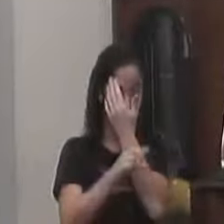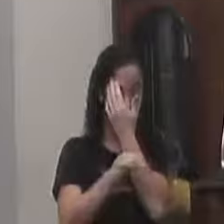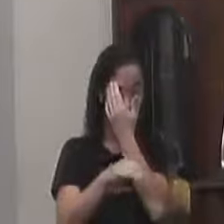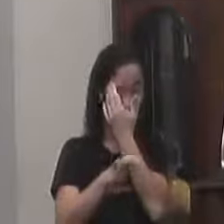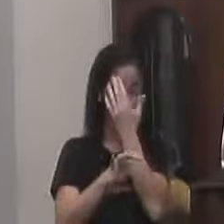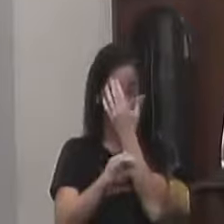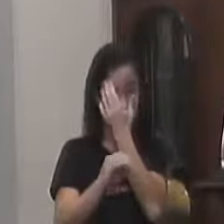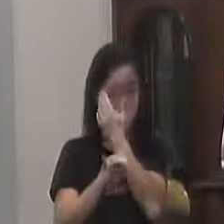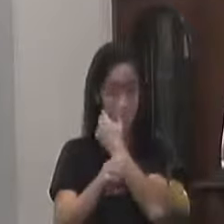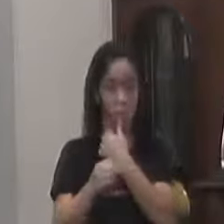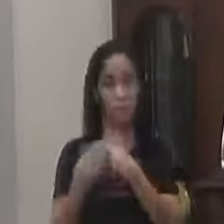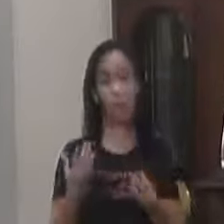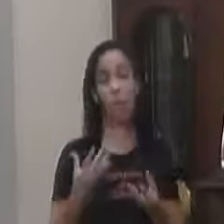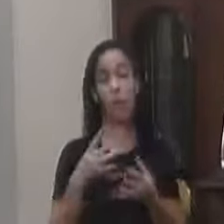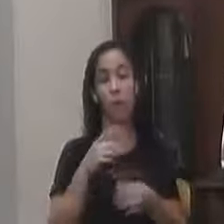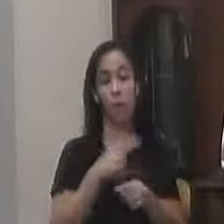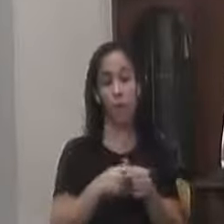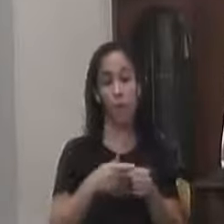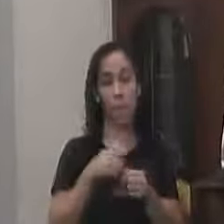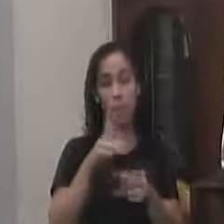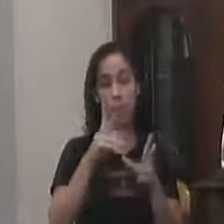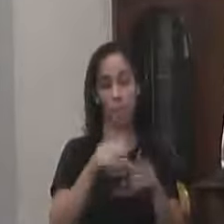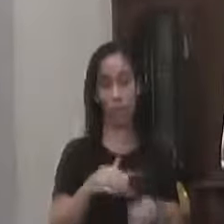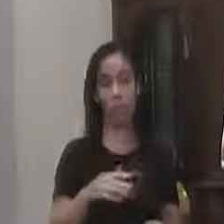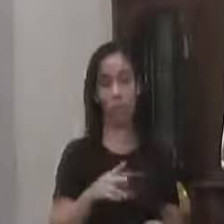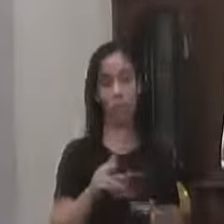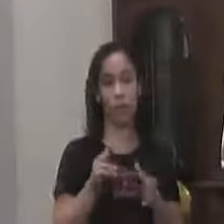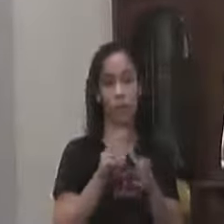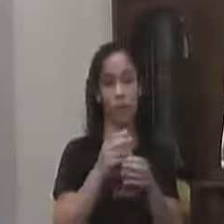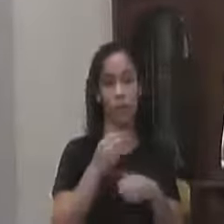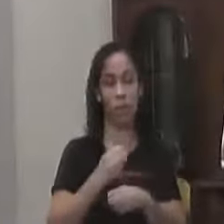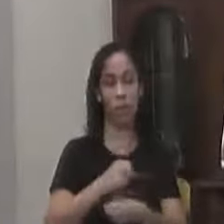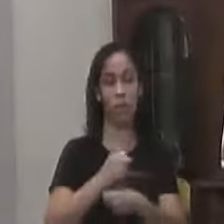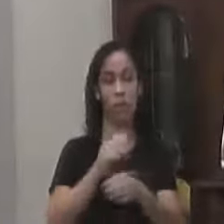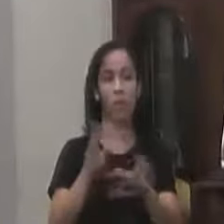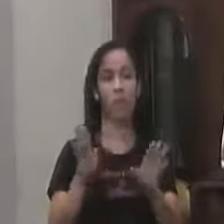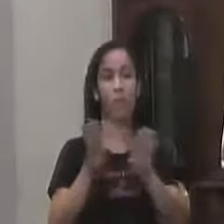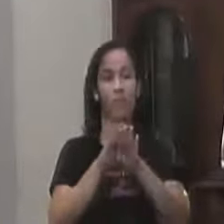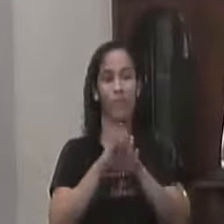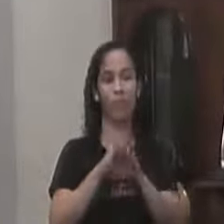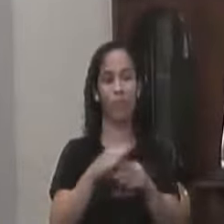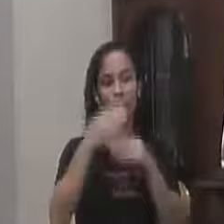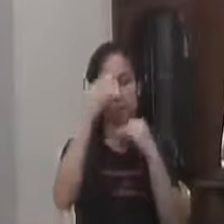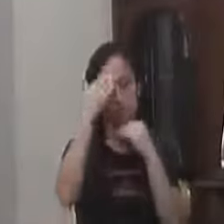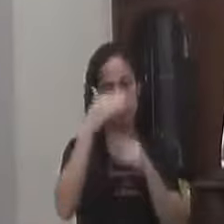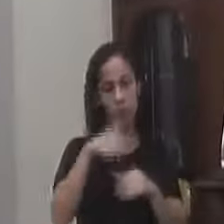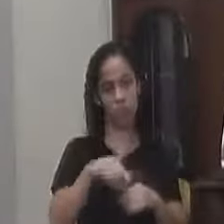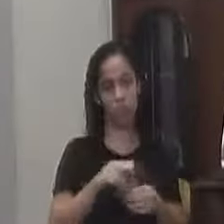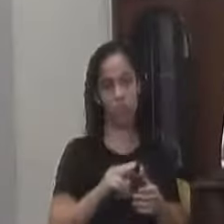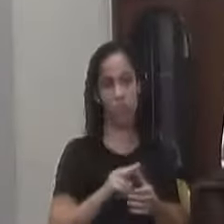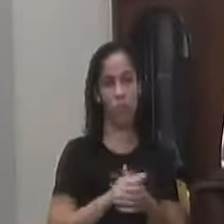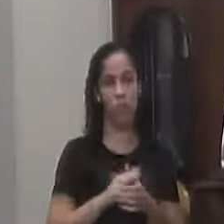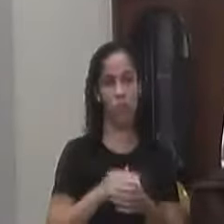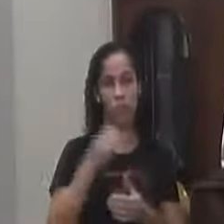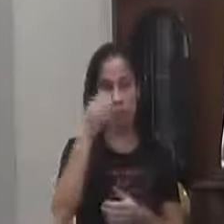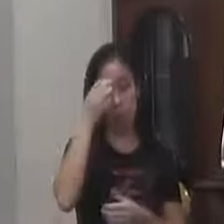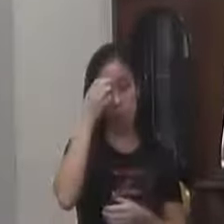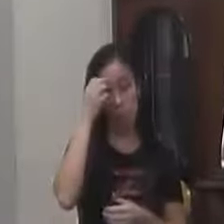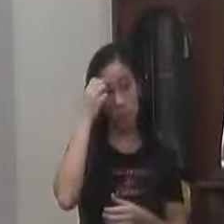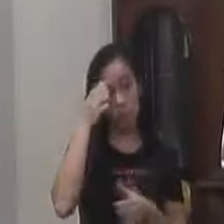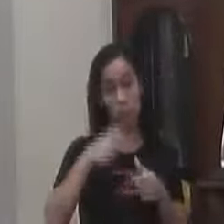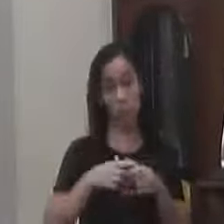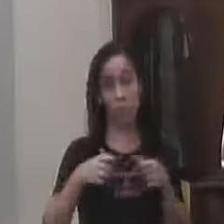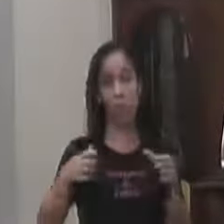Municípios Igual Vassouras Que ano passado Fechou o Senai De lá Graças a Deus O Senai De Valença Está em